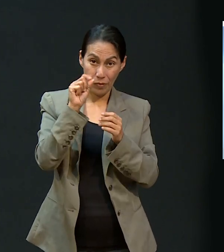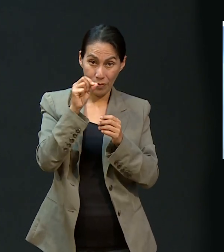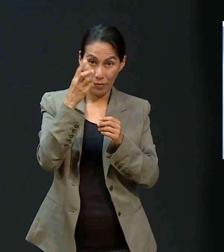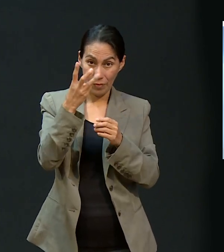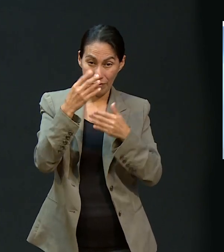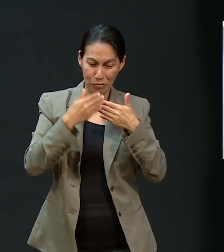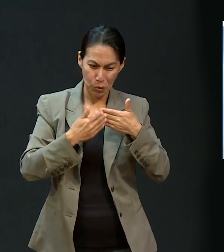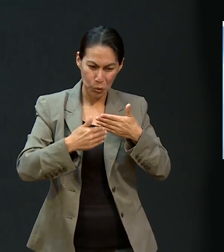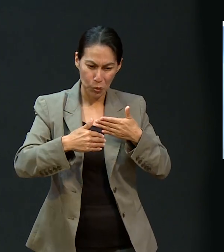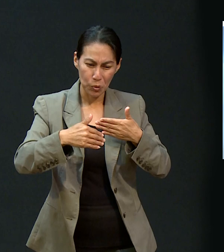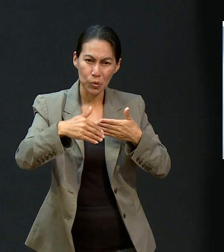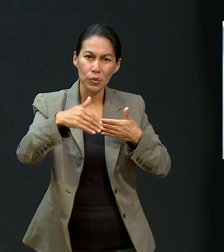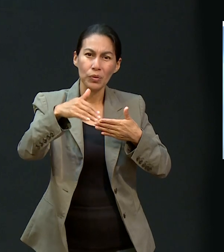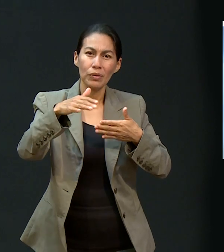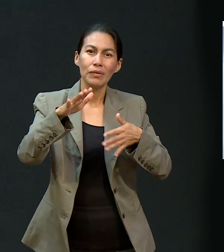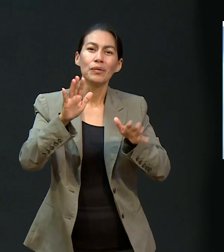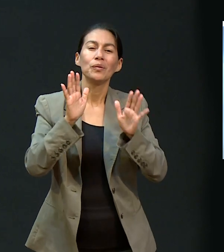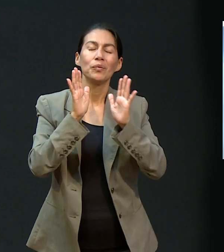2023. Amén.